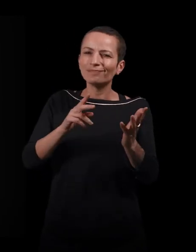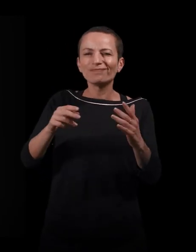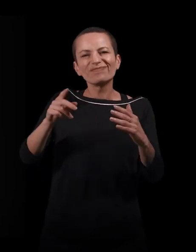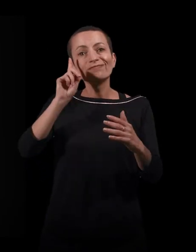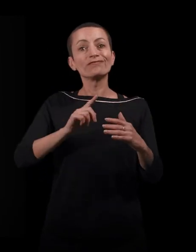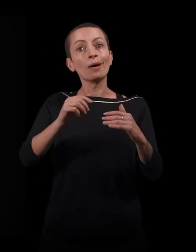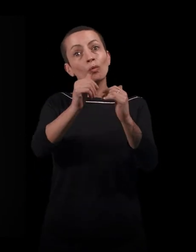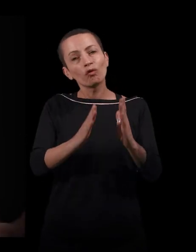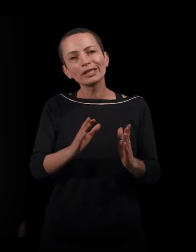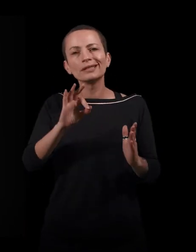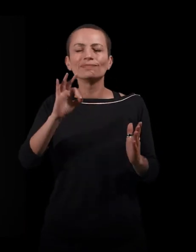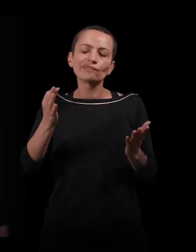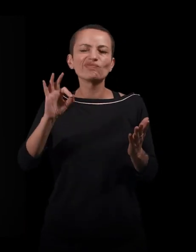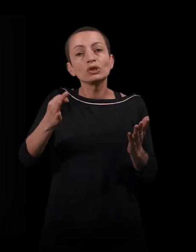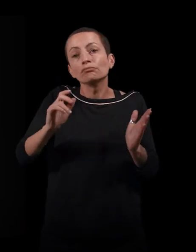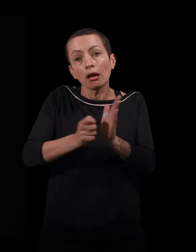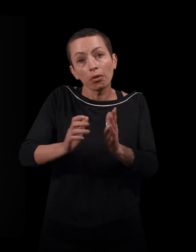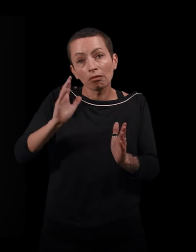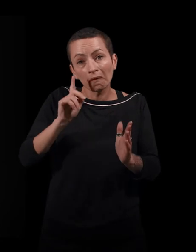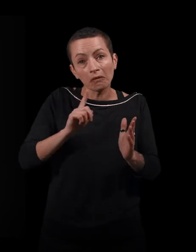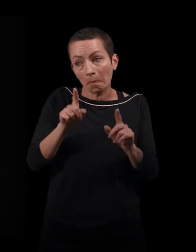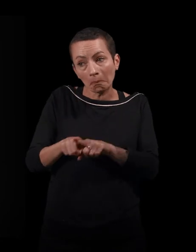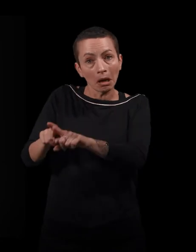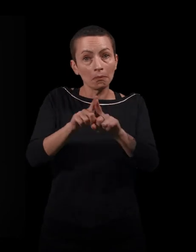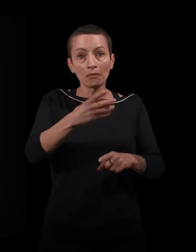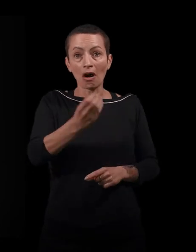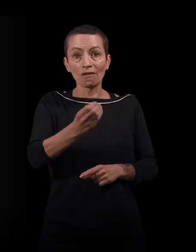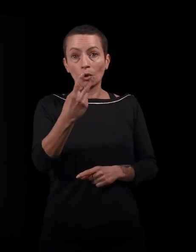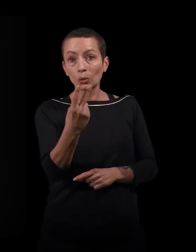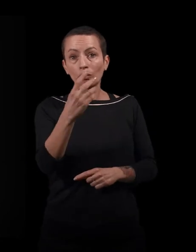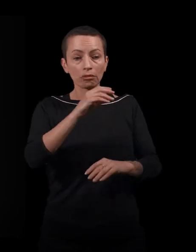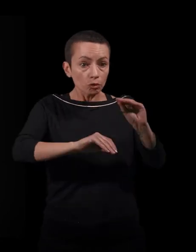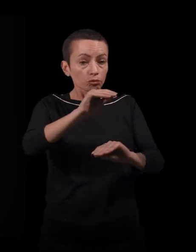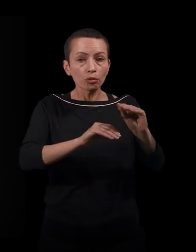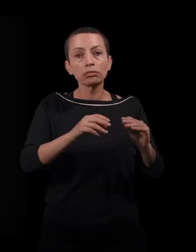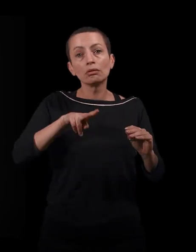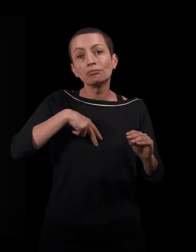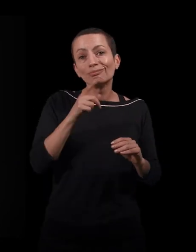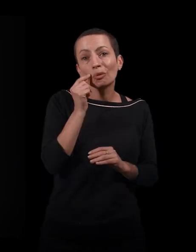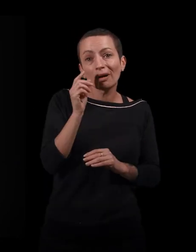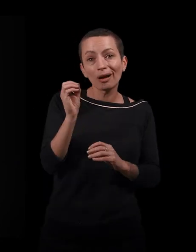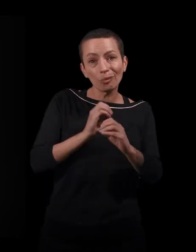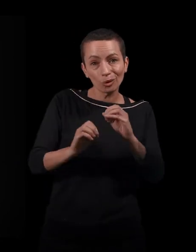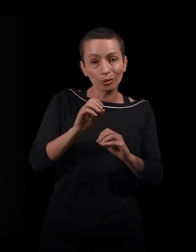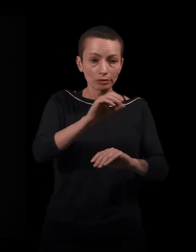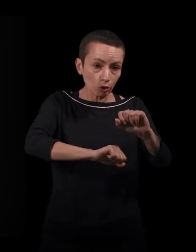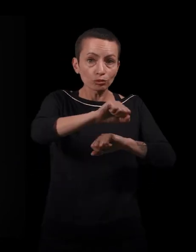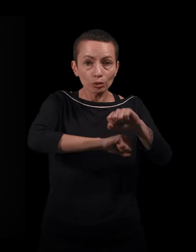'est-à-dire que, oui, elle s'occupe beaucoup, comme à l'époque, toutes les femmes de ses deux enfants, mon père et mon oncle. Elle est mariée.